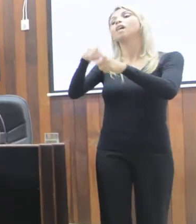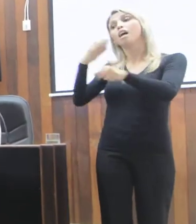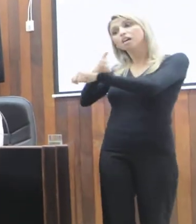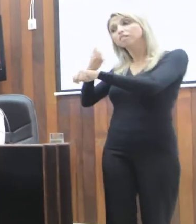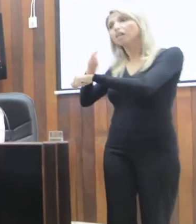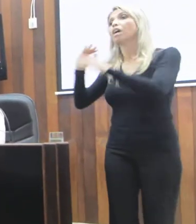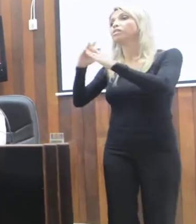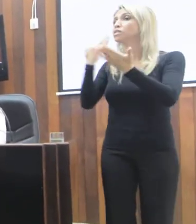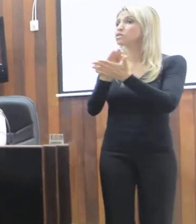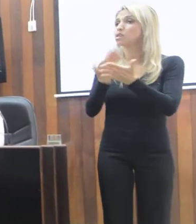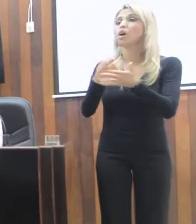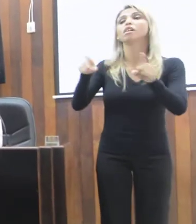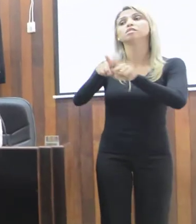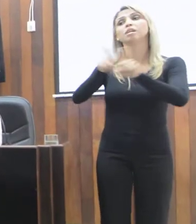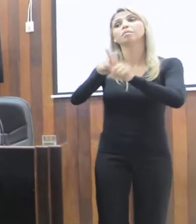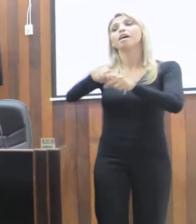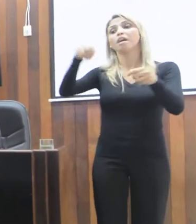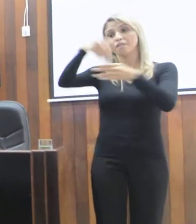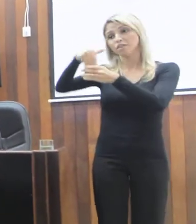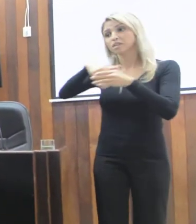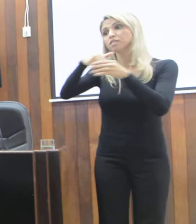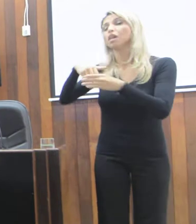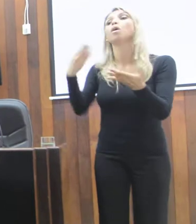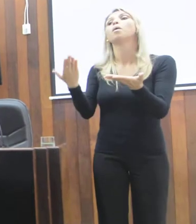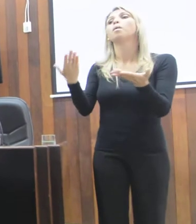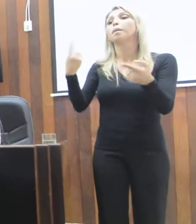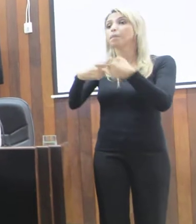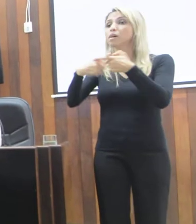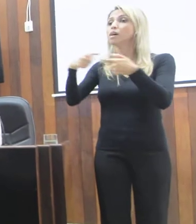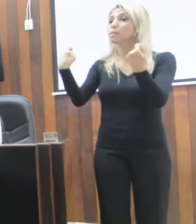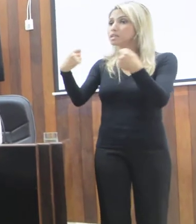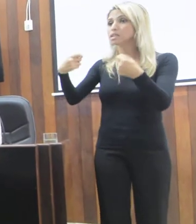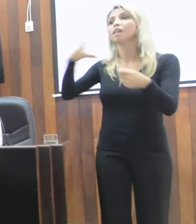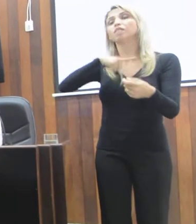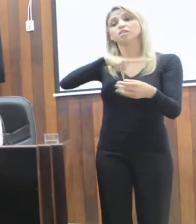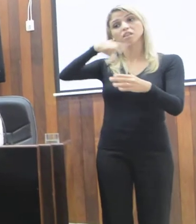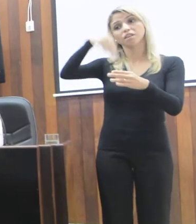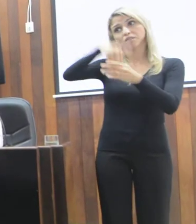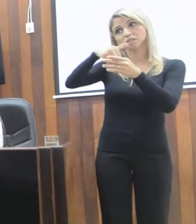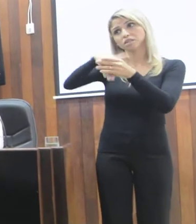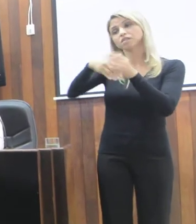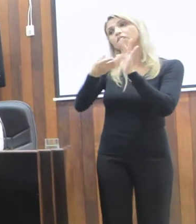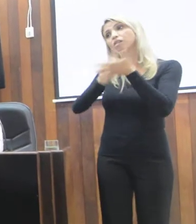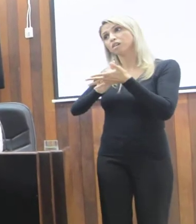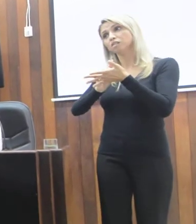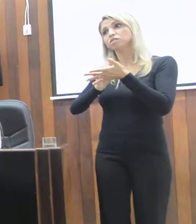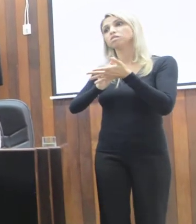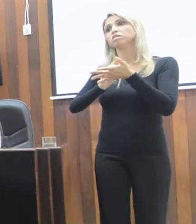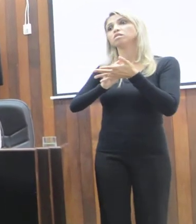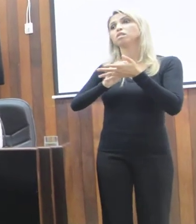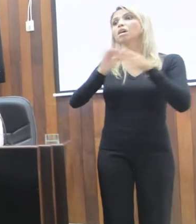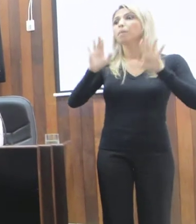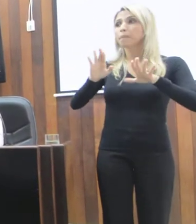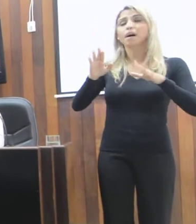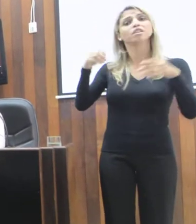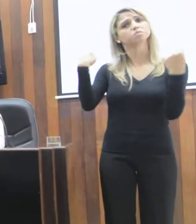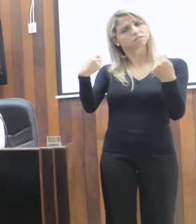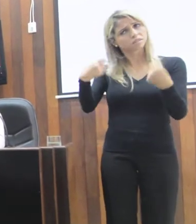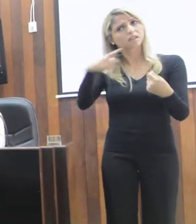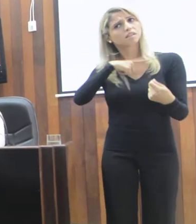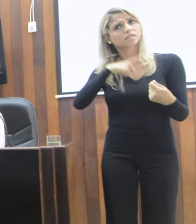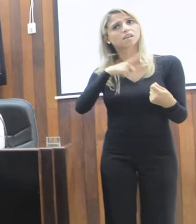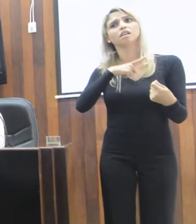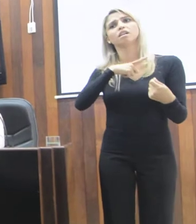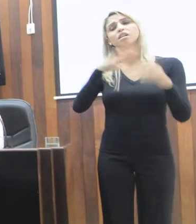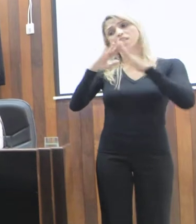que, para poder chegar a ser parlamento de venil, que gosta de ter sua presença, tem que participar de um pleito eleitoral com as